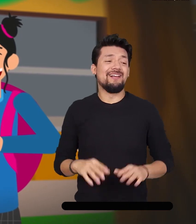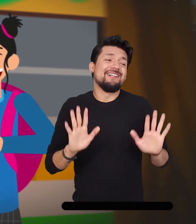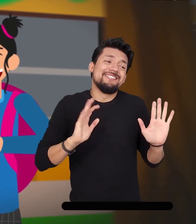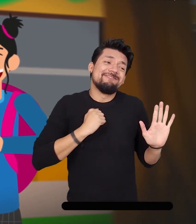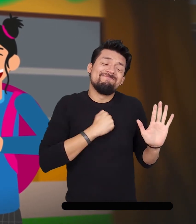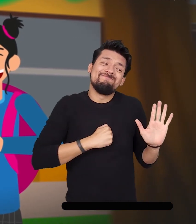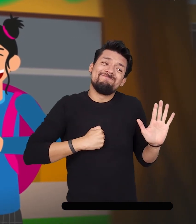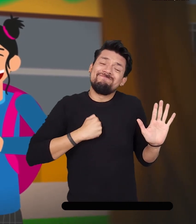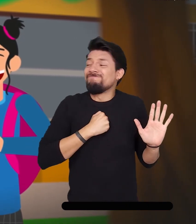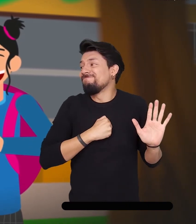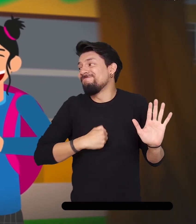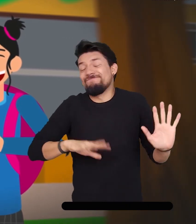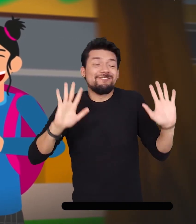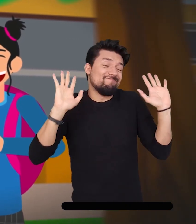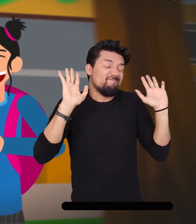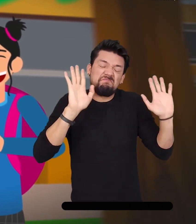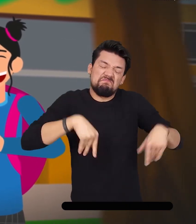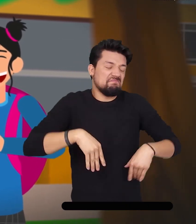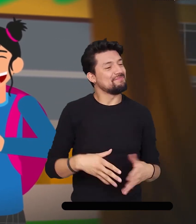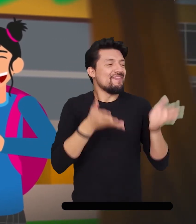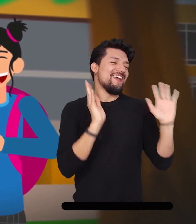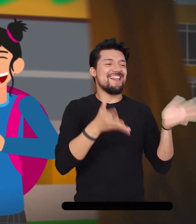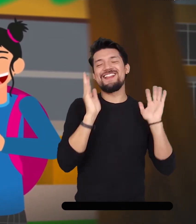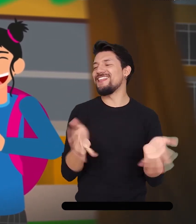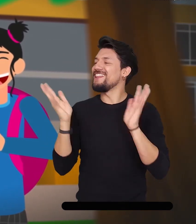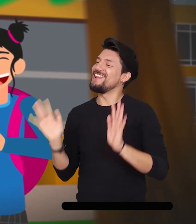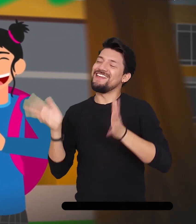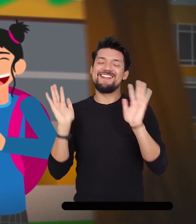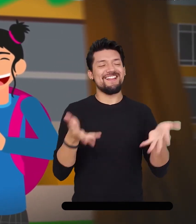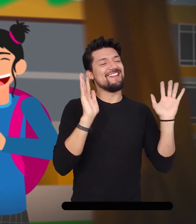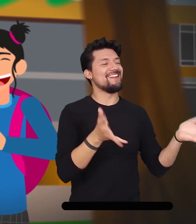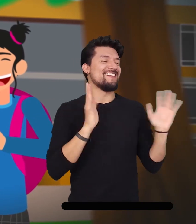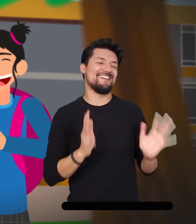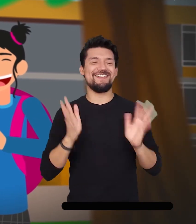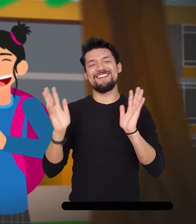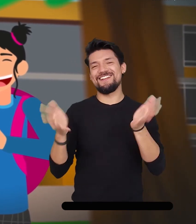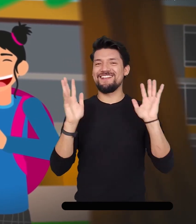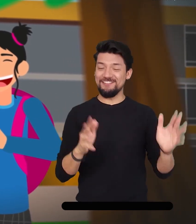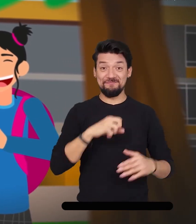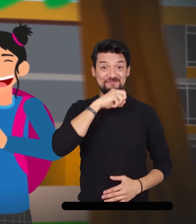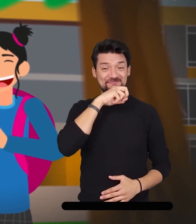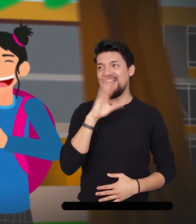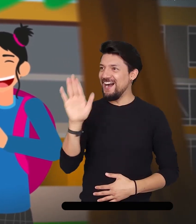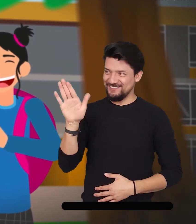Josué le dijeron que lo sentían mucho y continuaron su conversación de antes. Un rato después, Marcela les dijo,